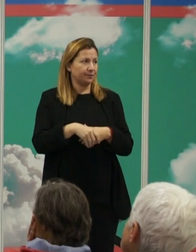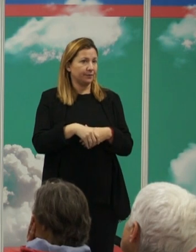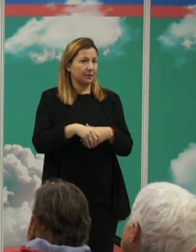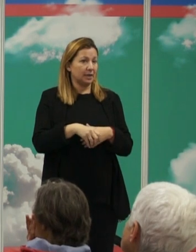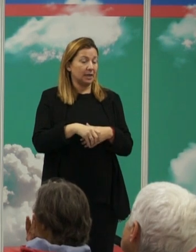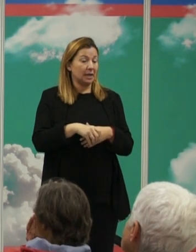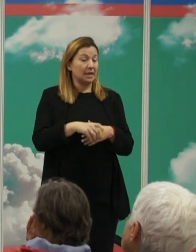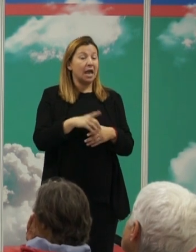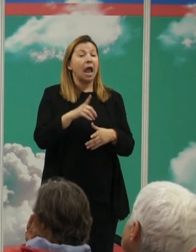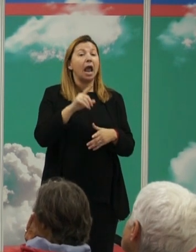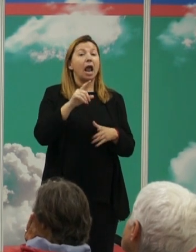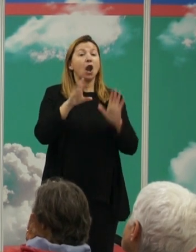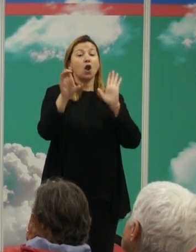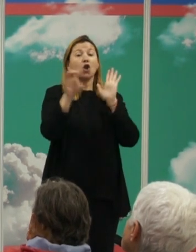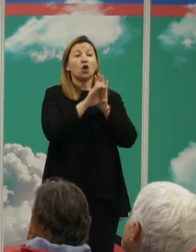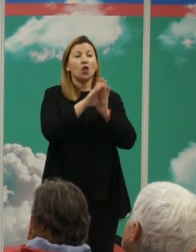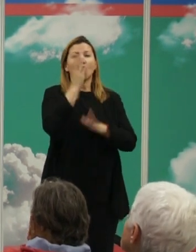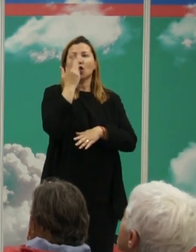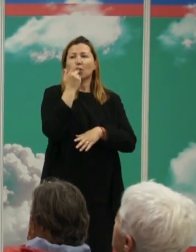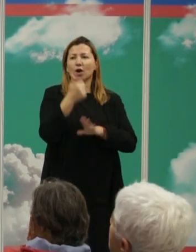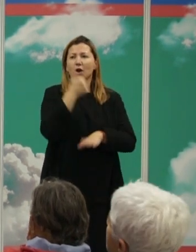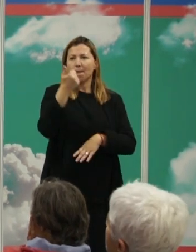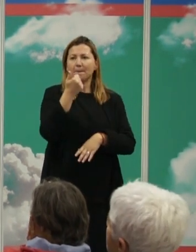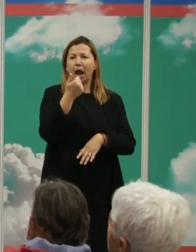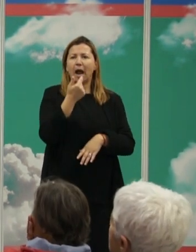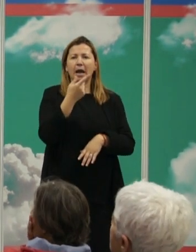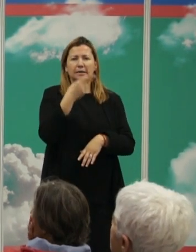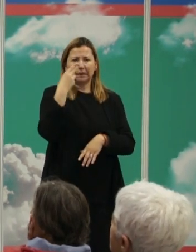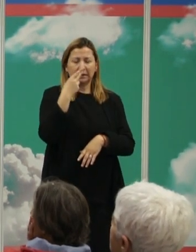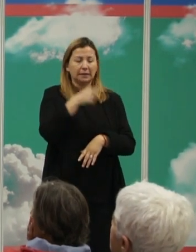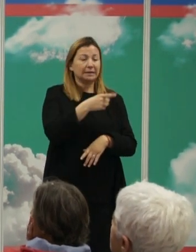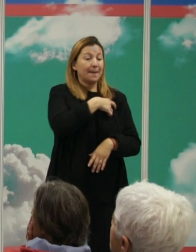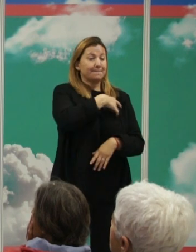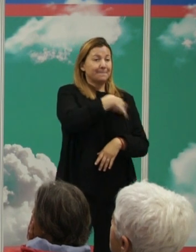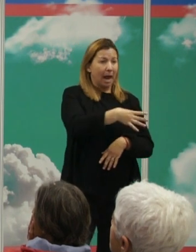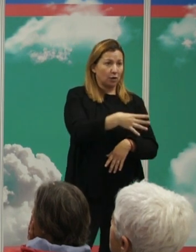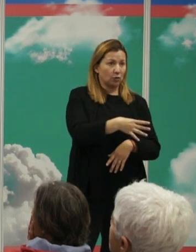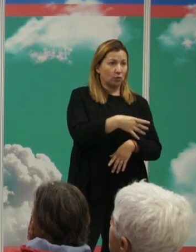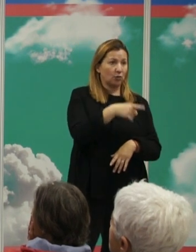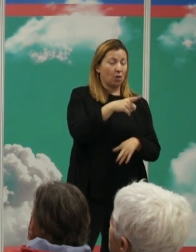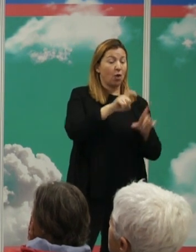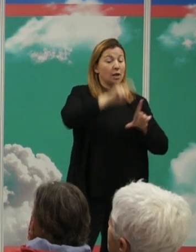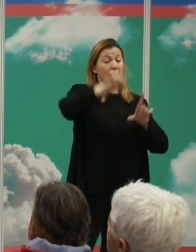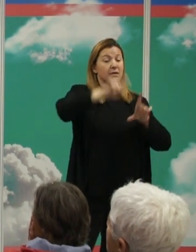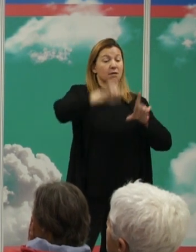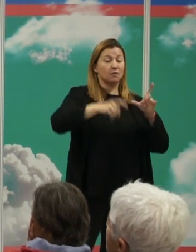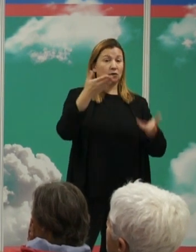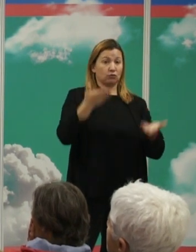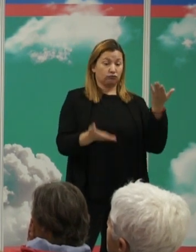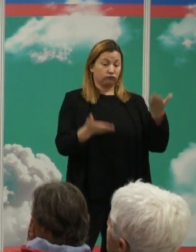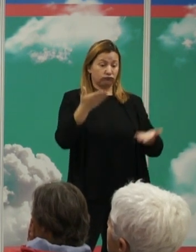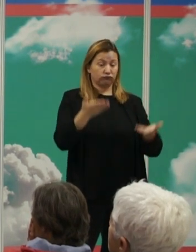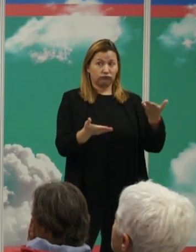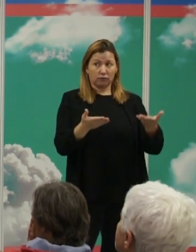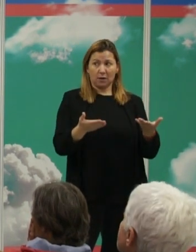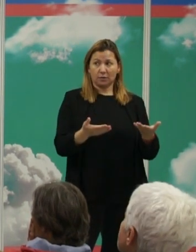de colores es lo más interesante para nosotros que esté en blanco significa que cuando comparamos estadísticamente lo que habíamos visto en la